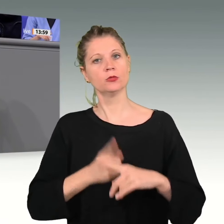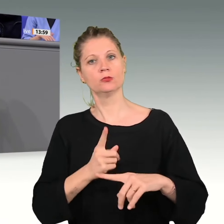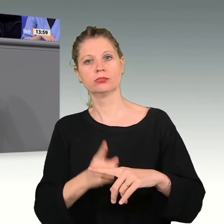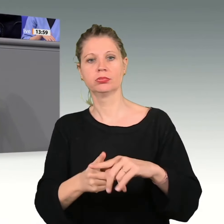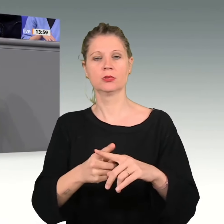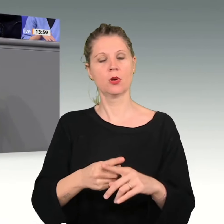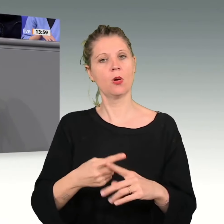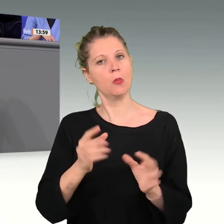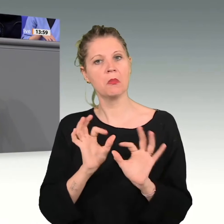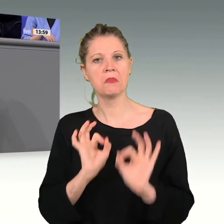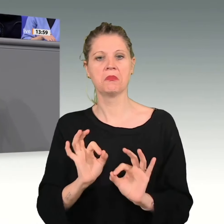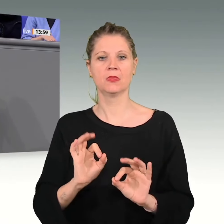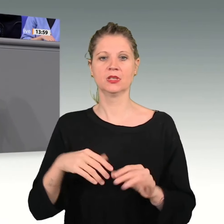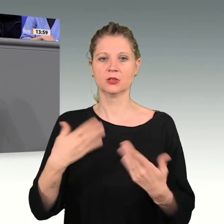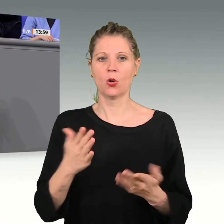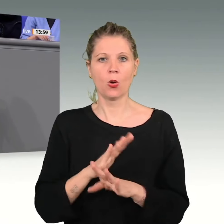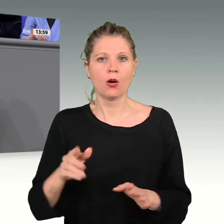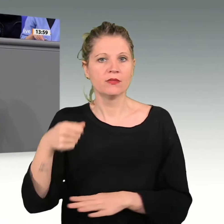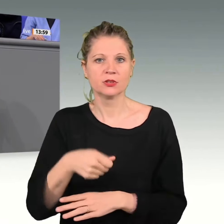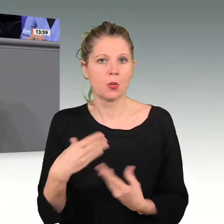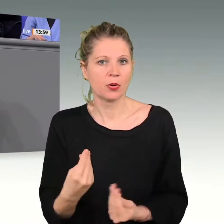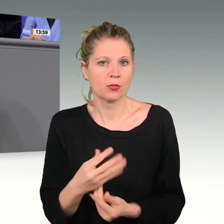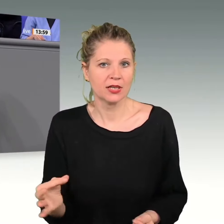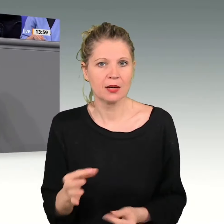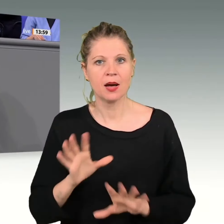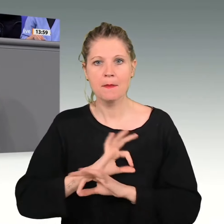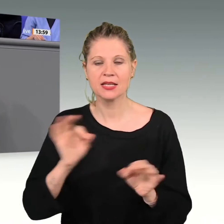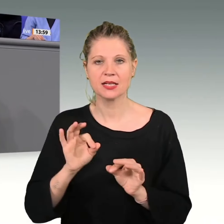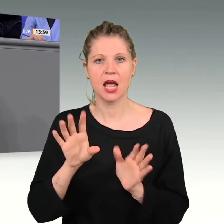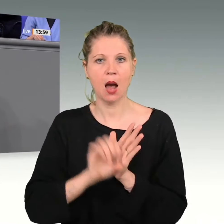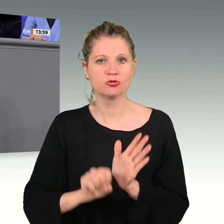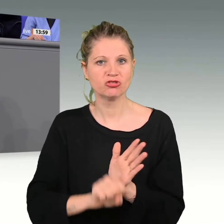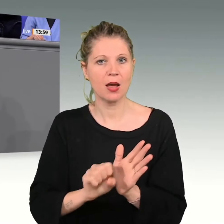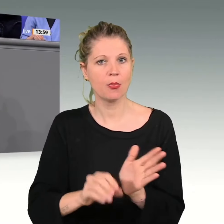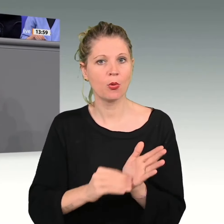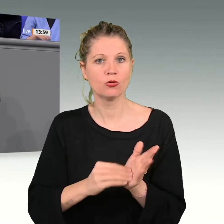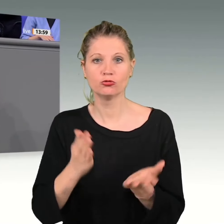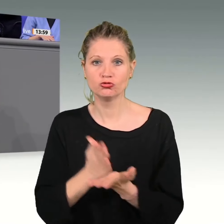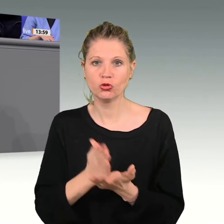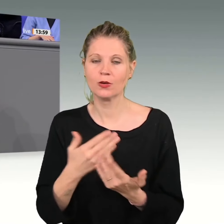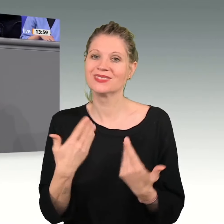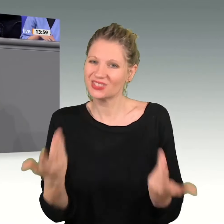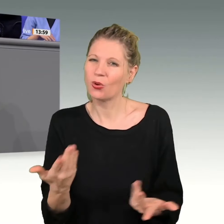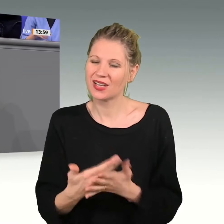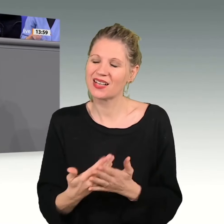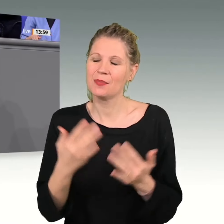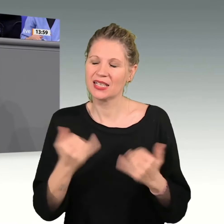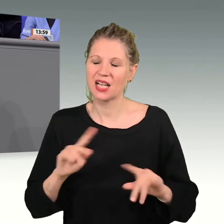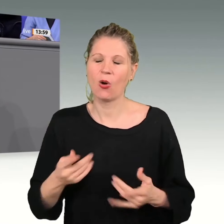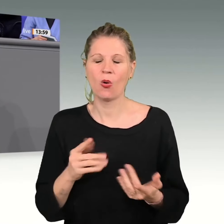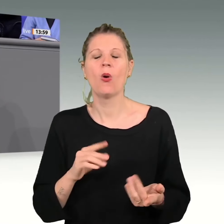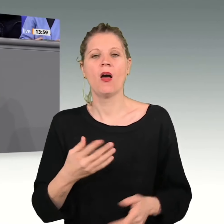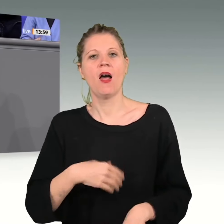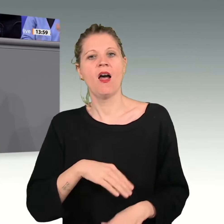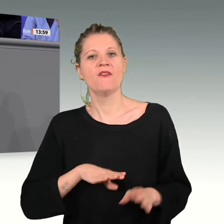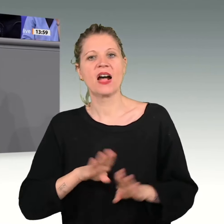mit verbesserten Abschreibungen aber schon. Deshalb machen wir genau das mit dem Wachstumschancengesetz, liebe Kolleginnen und Kollegen.